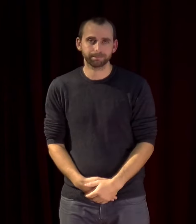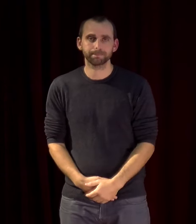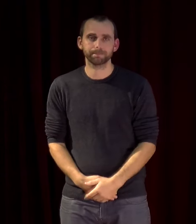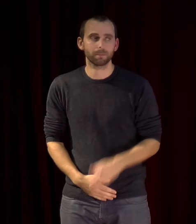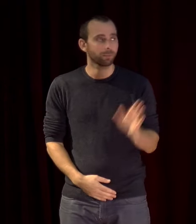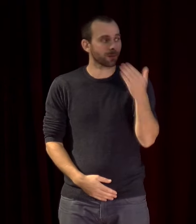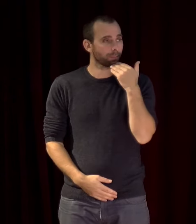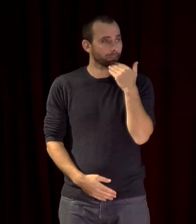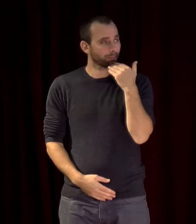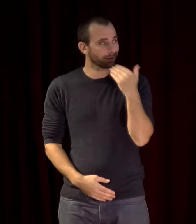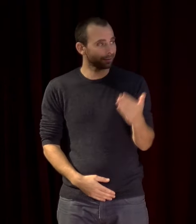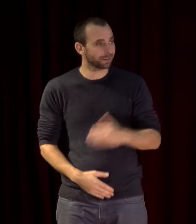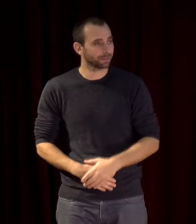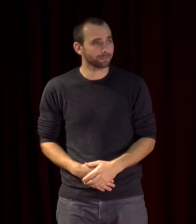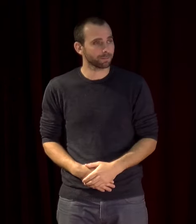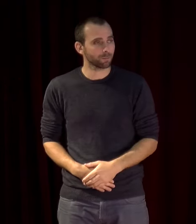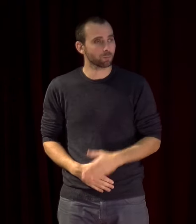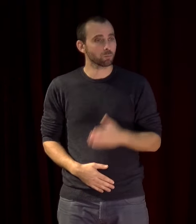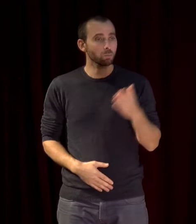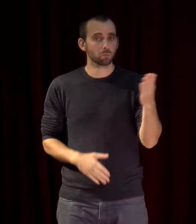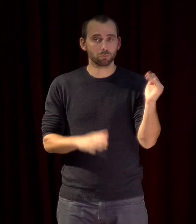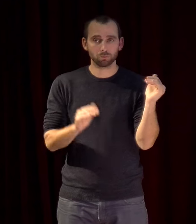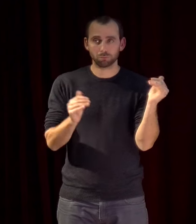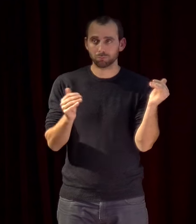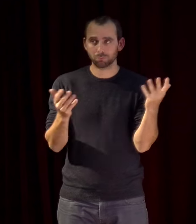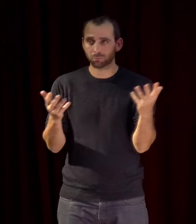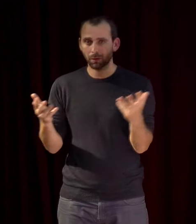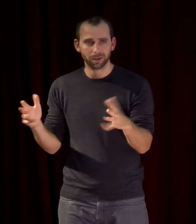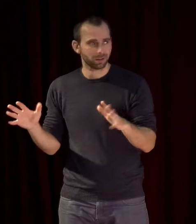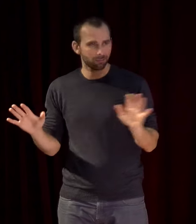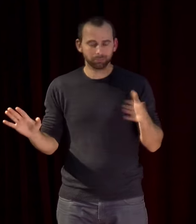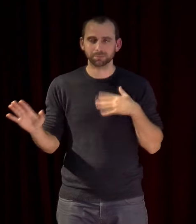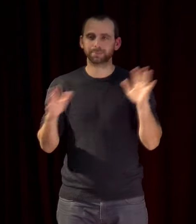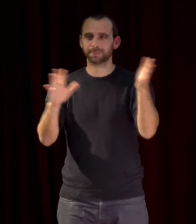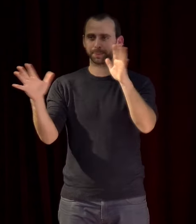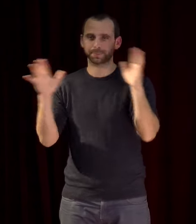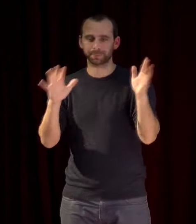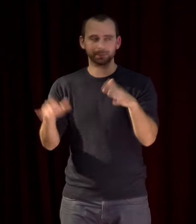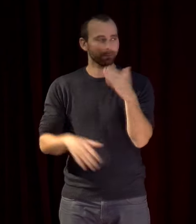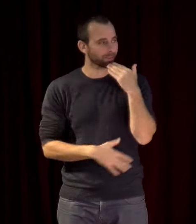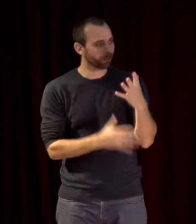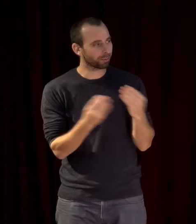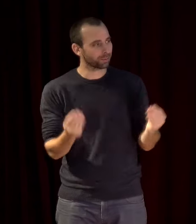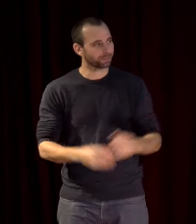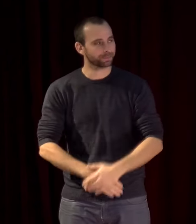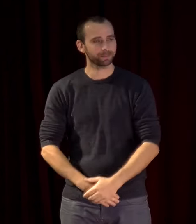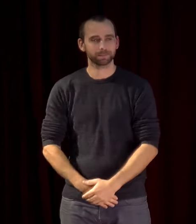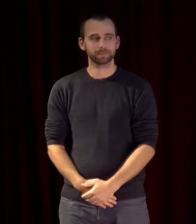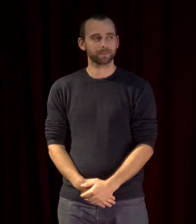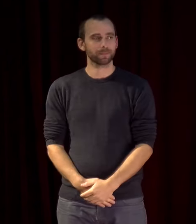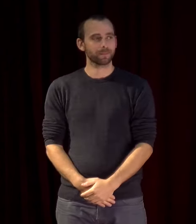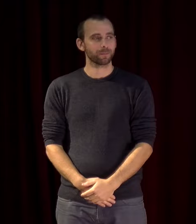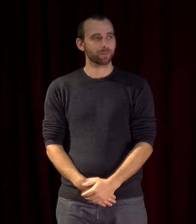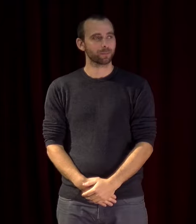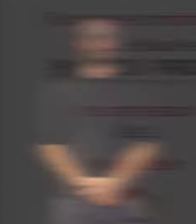merci peut-être on va je ne sais pas où sont les on va s'arrêter là merci beaucoup applaudissements applaudissements